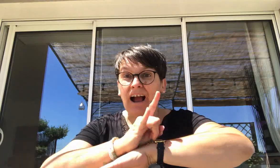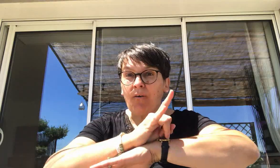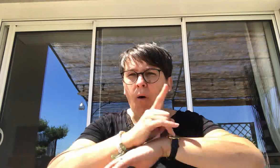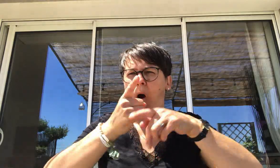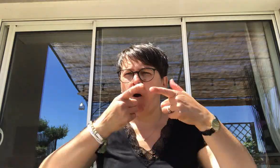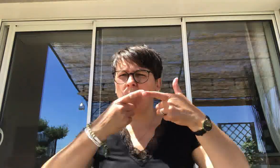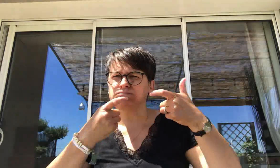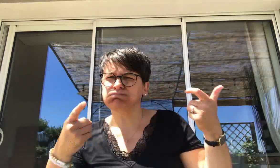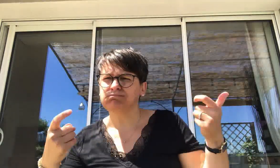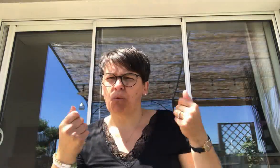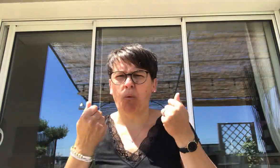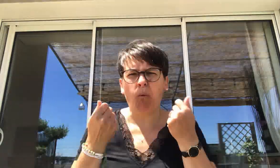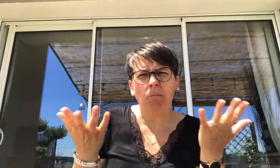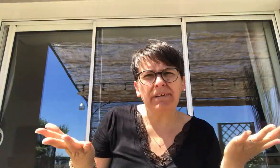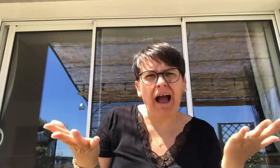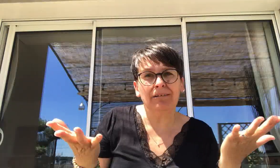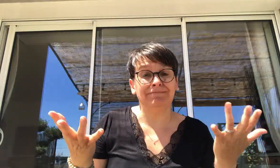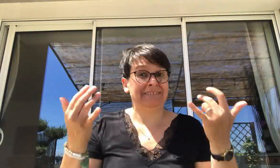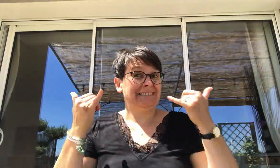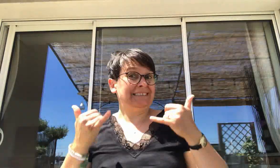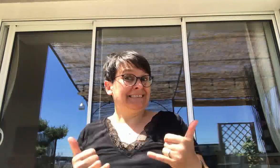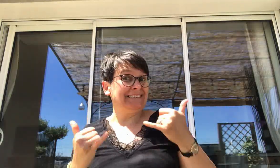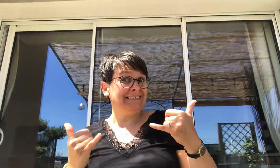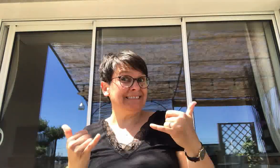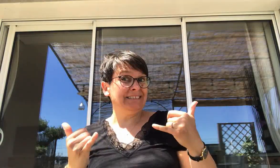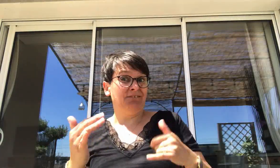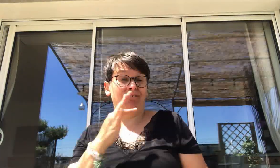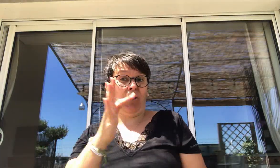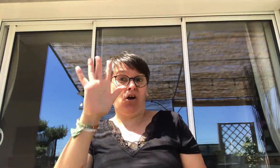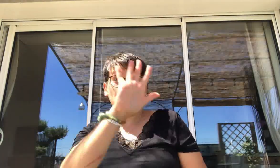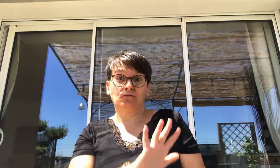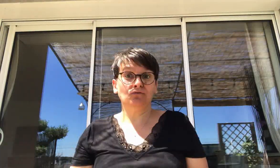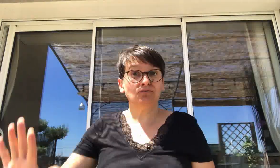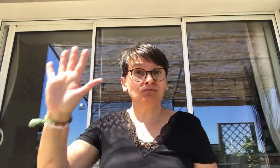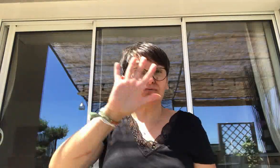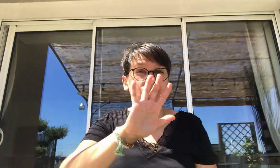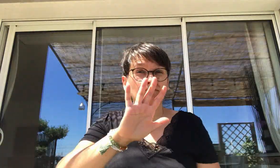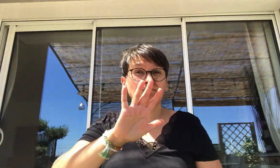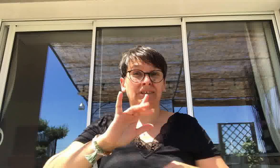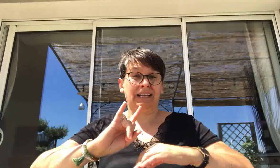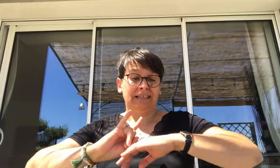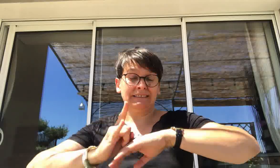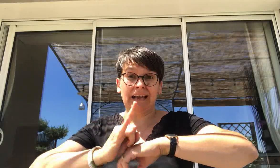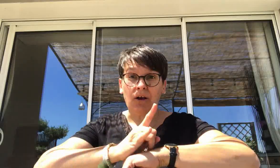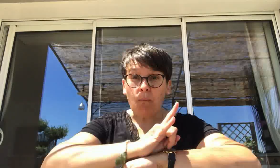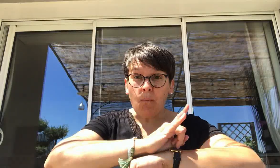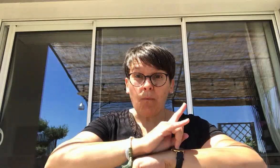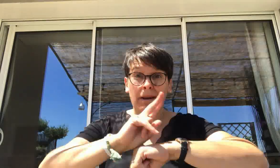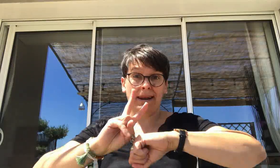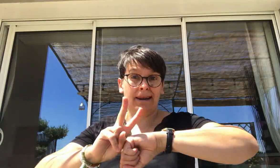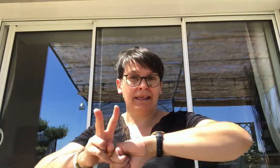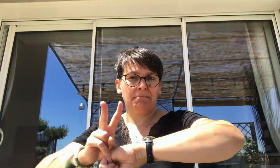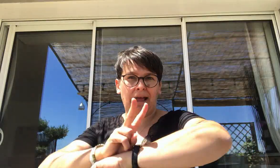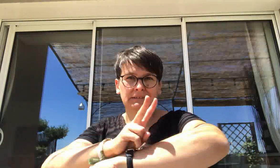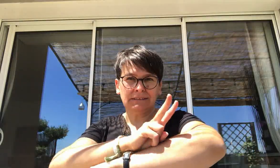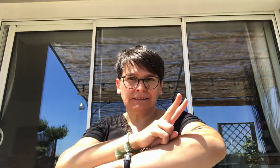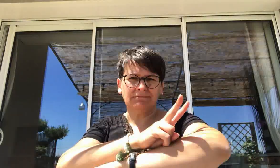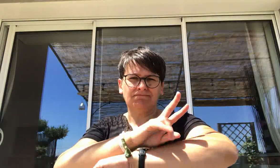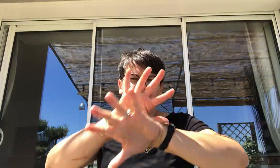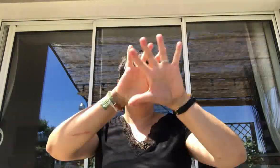Combien existe-t-il d'espèces d'escargots différentes ? Ici en France, les escargots et les limaces tout